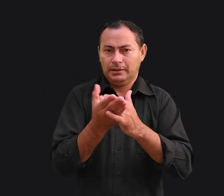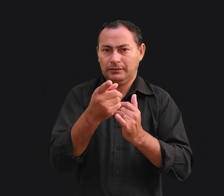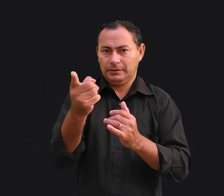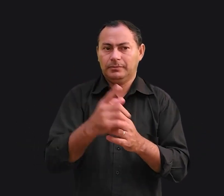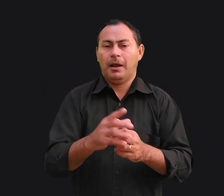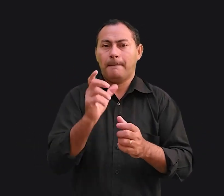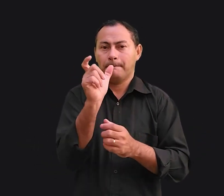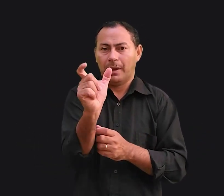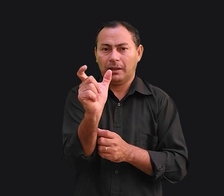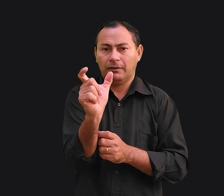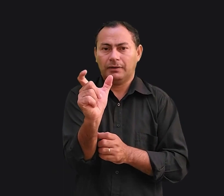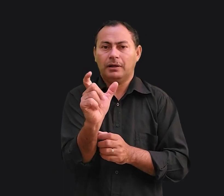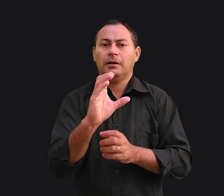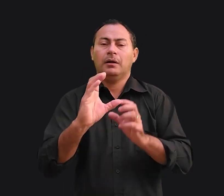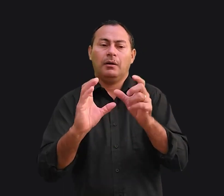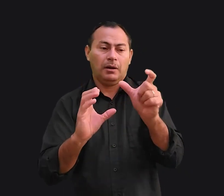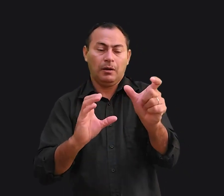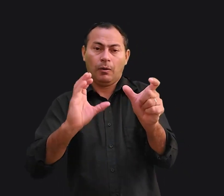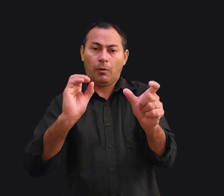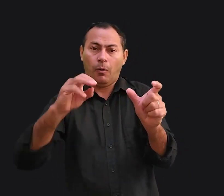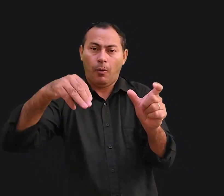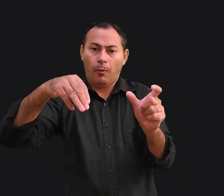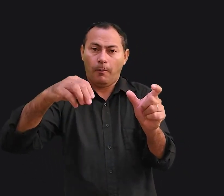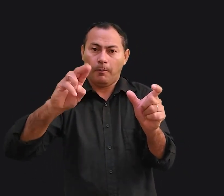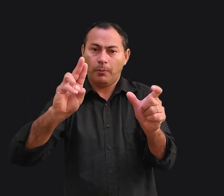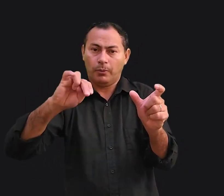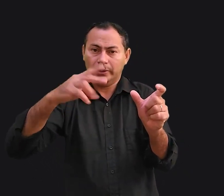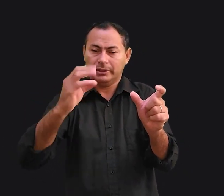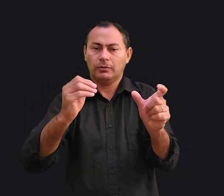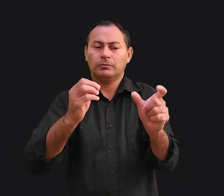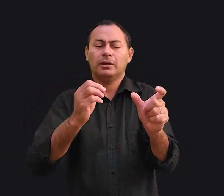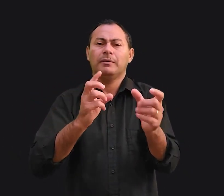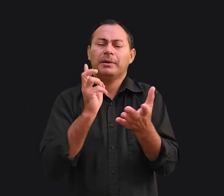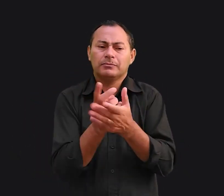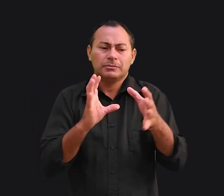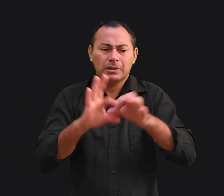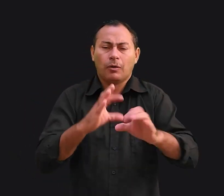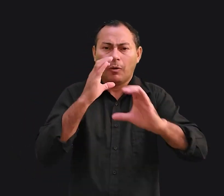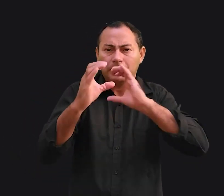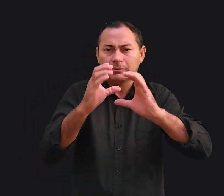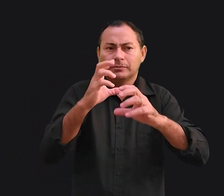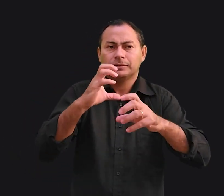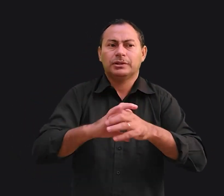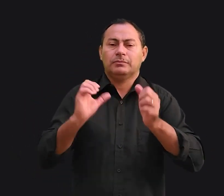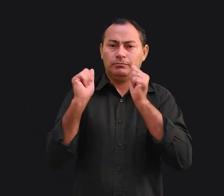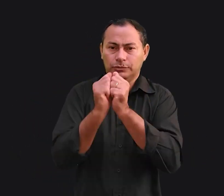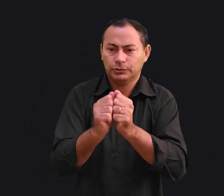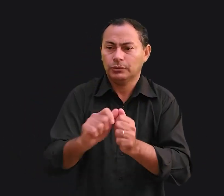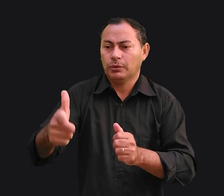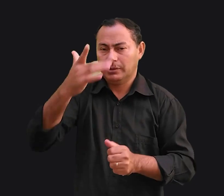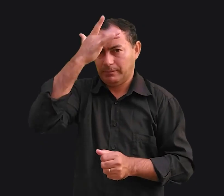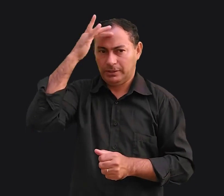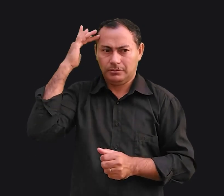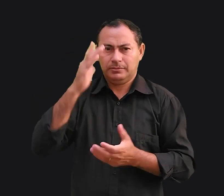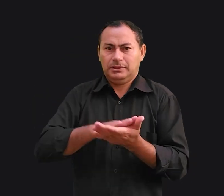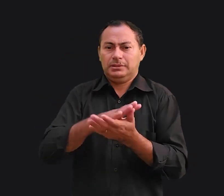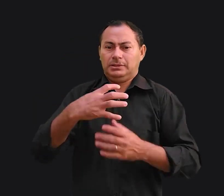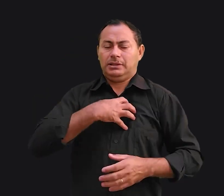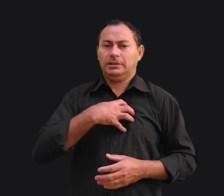A palavra comunhão possui a mesma raiz terminológica de comunicação e é um dos meios de estar junto com outra pessoa, sentindo-se à